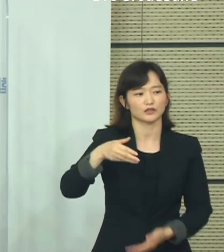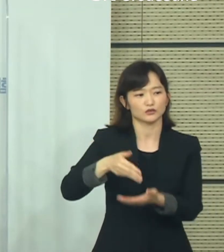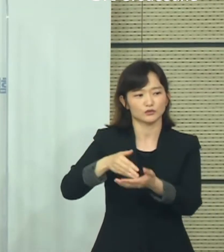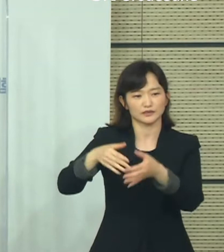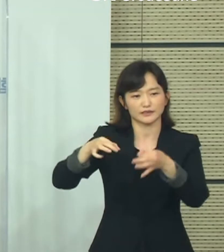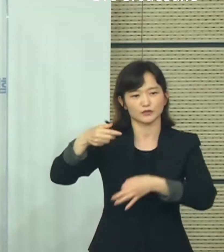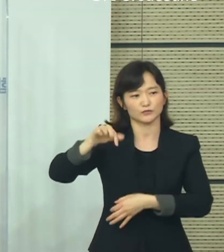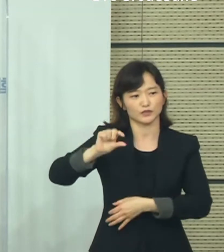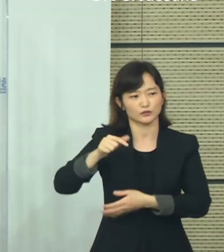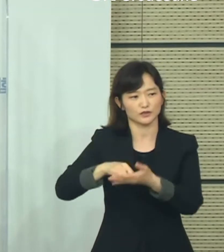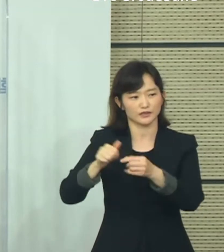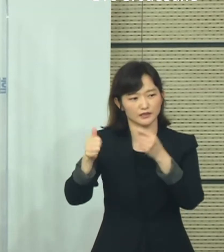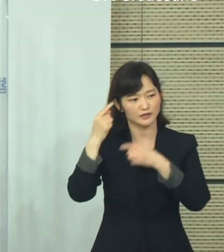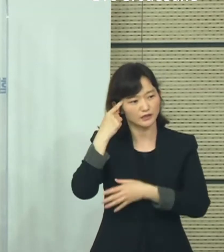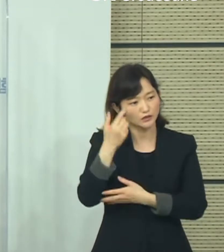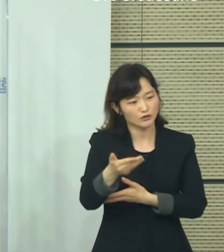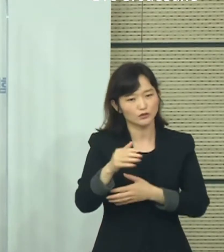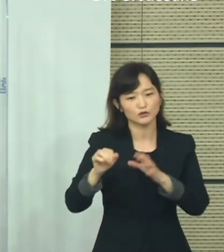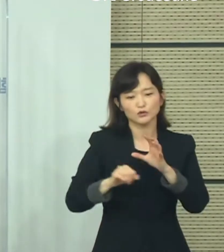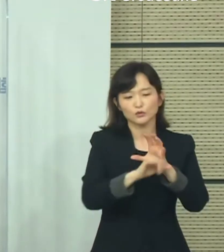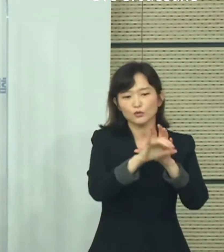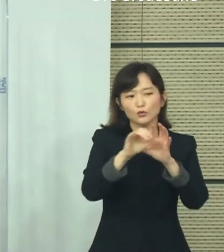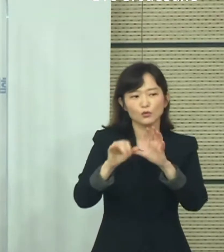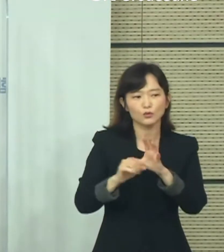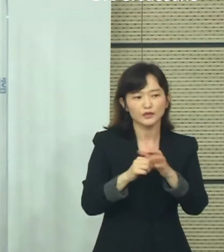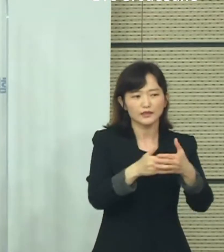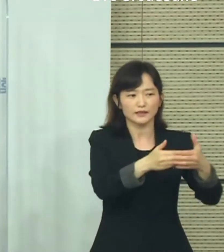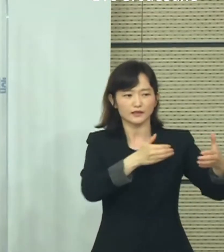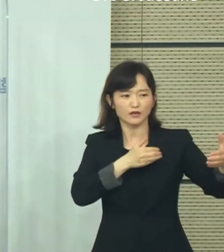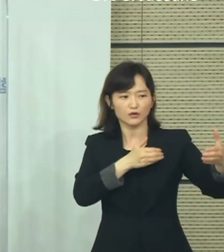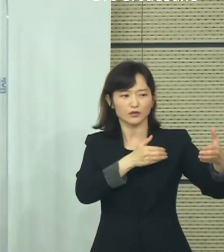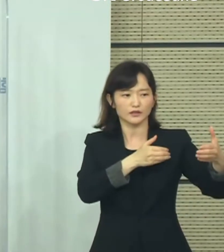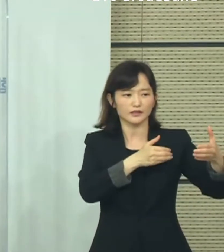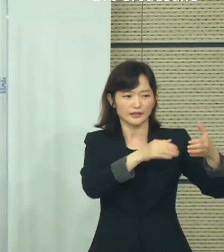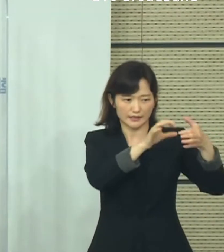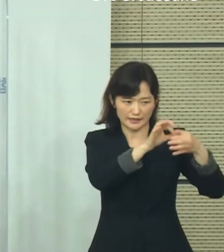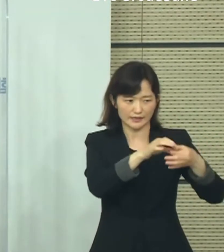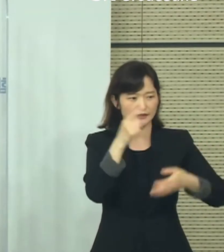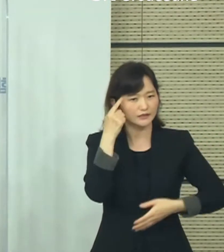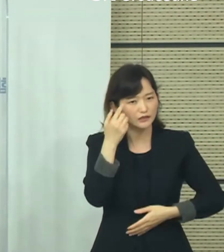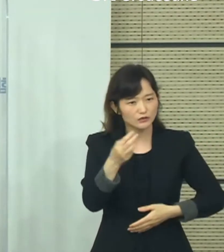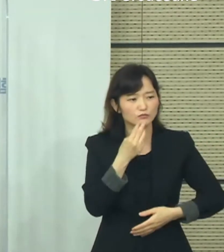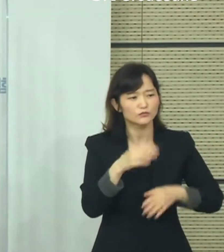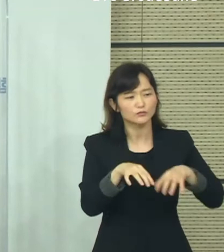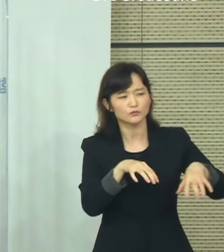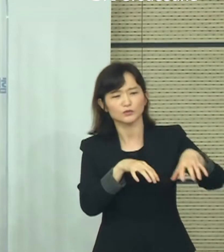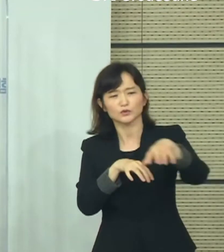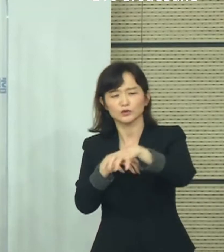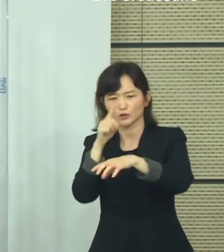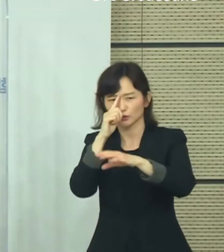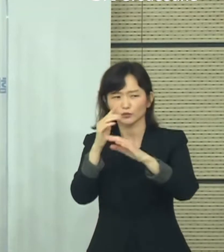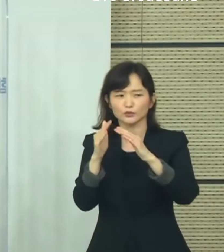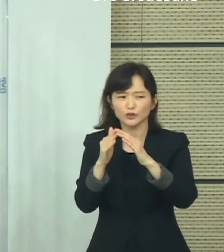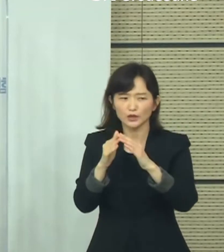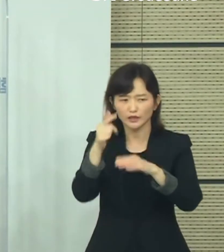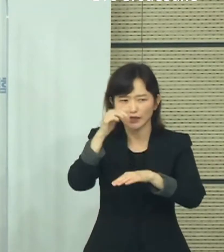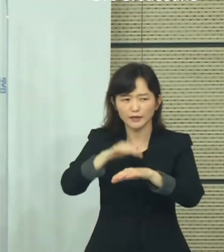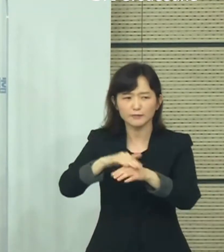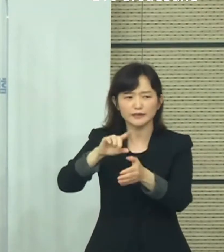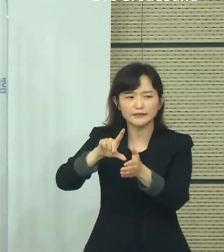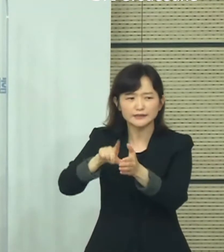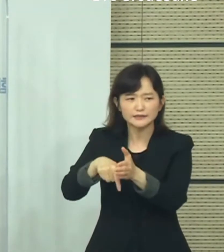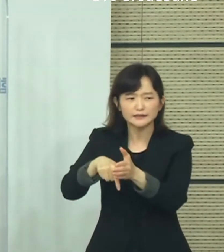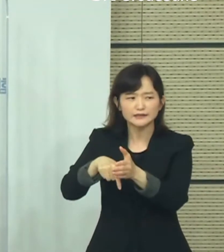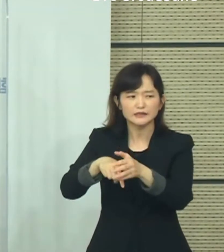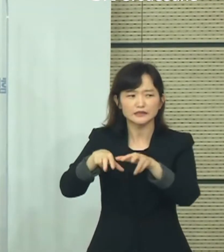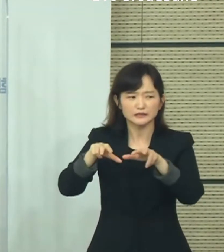질의입니다. 요즘 코로나19 거리 두기와 관련해 질문드립니다. 수도권에서 교회 예배 시간에 현 시점에서